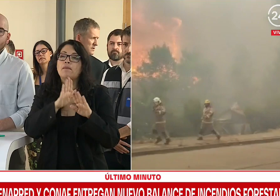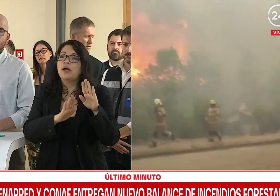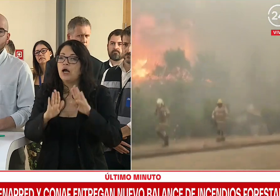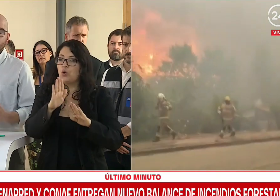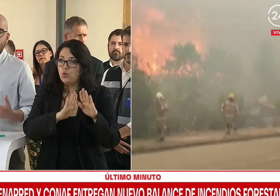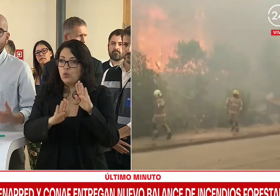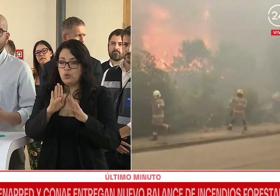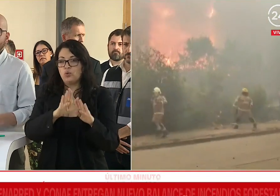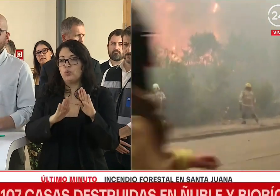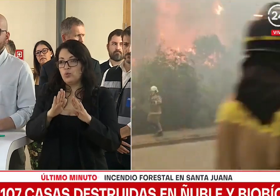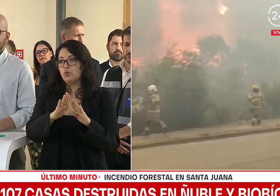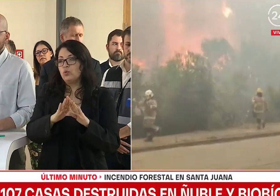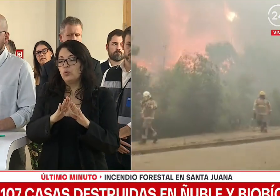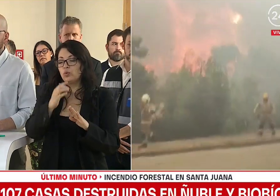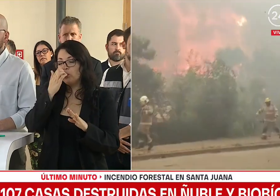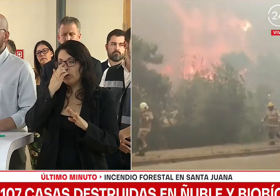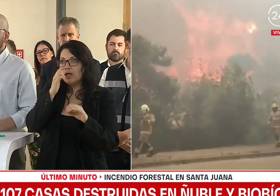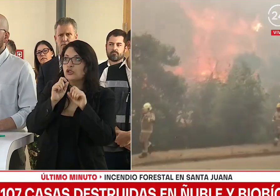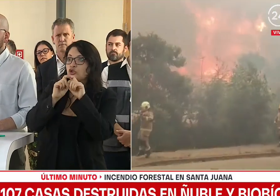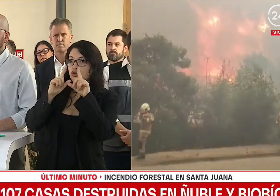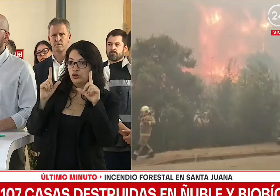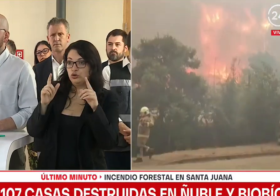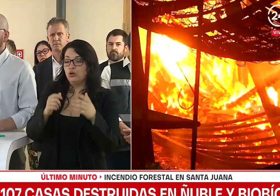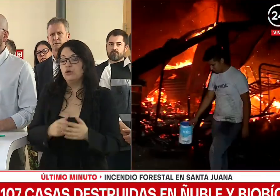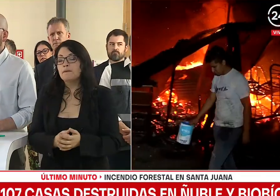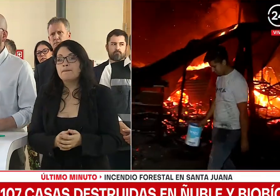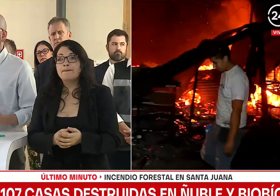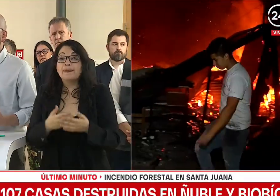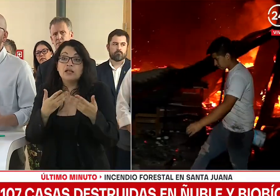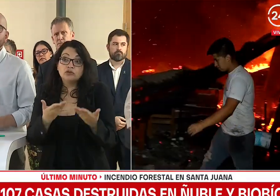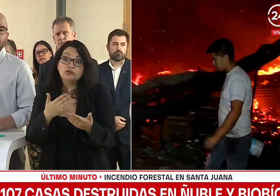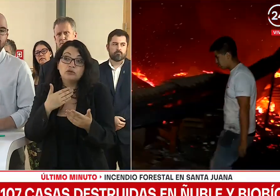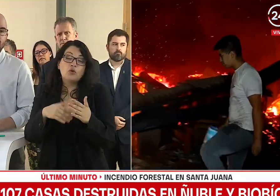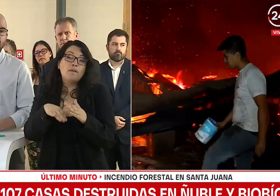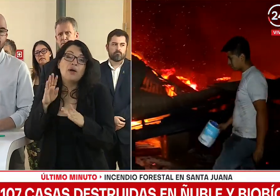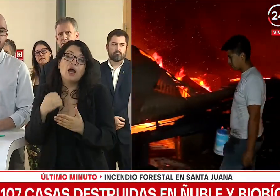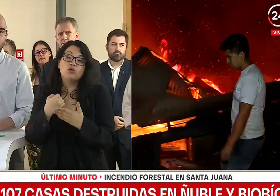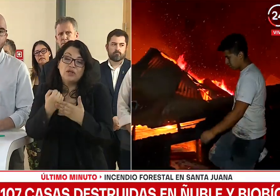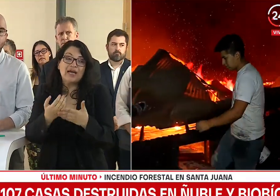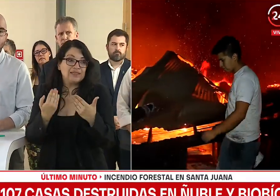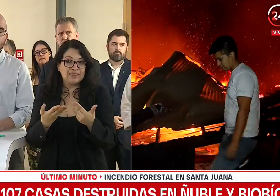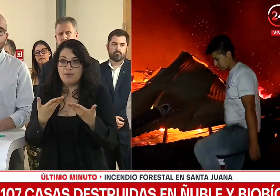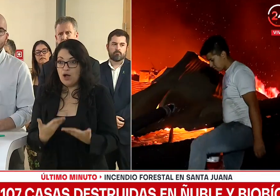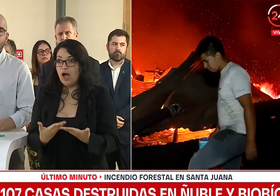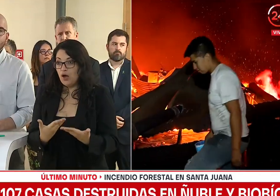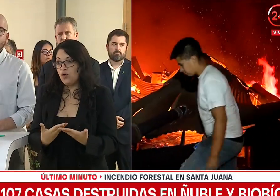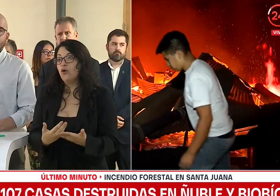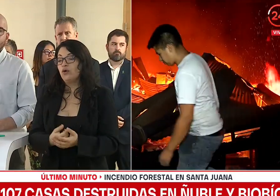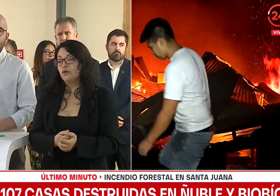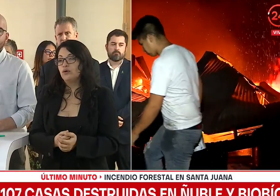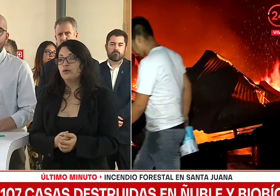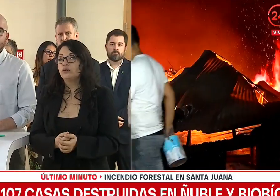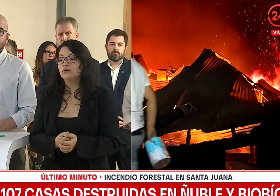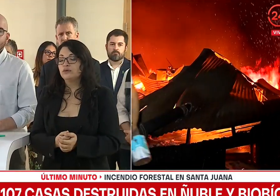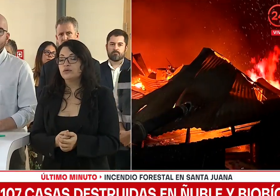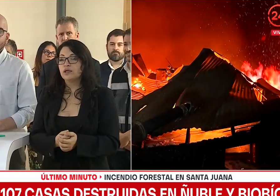contra el sol, y esas son las ayudas más importantes que se necesitan en este momento para quienes están